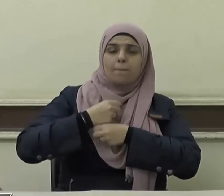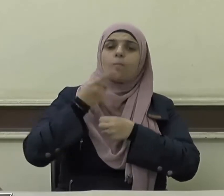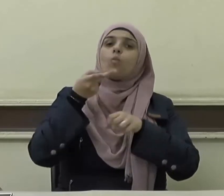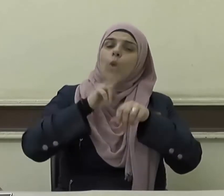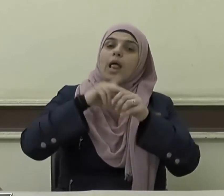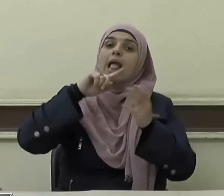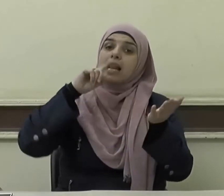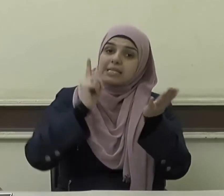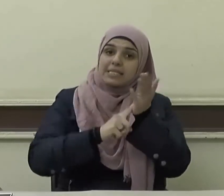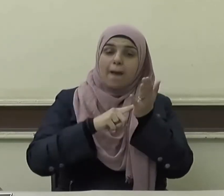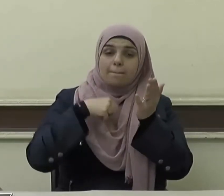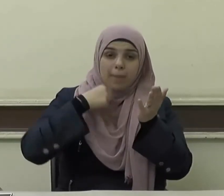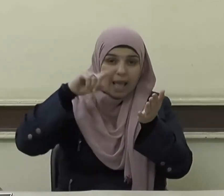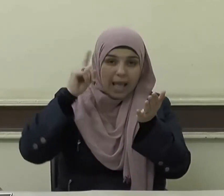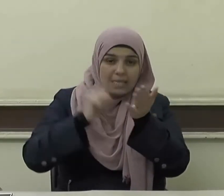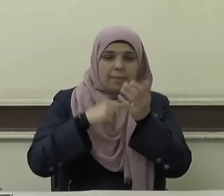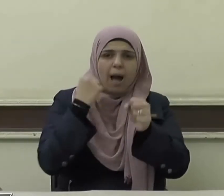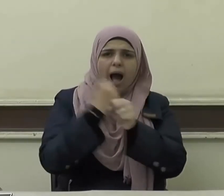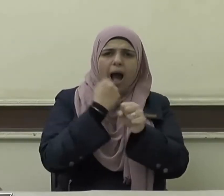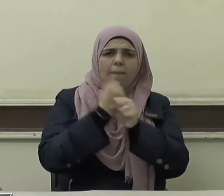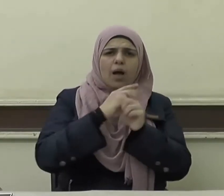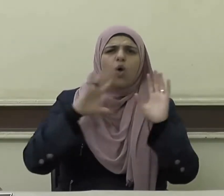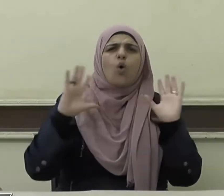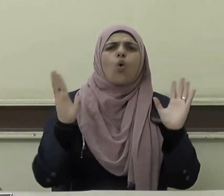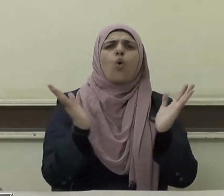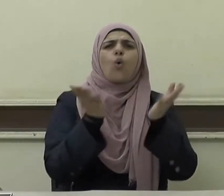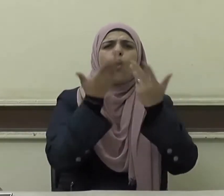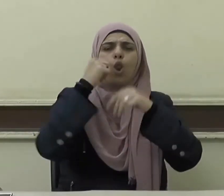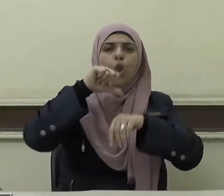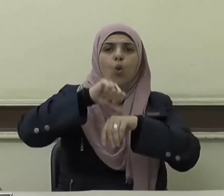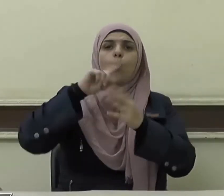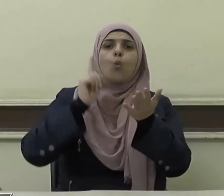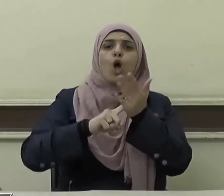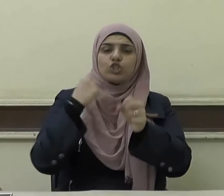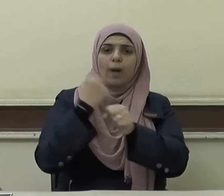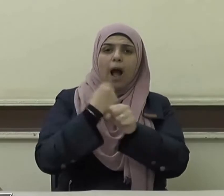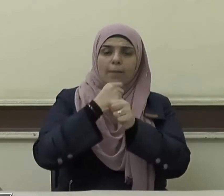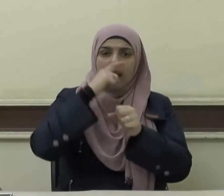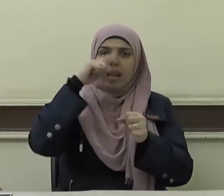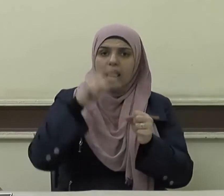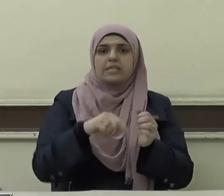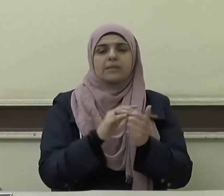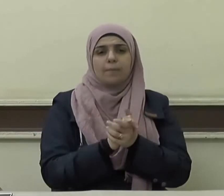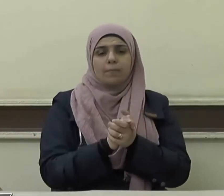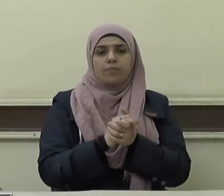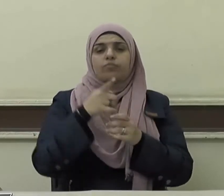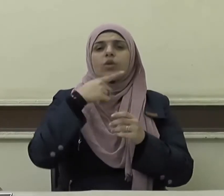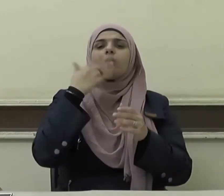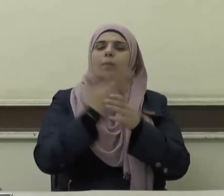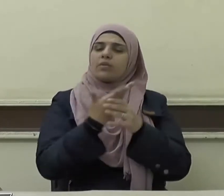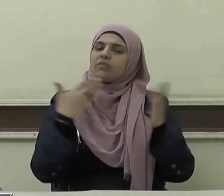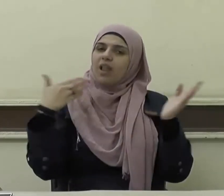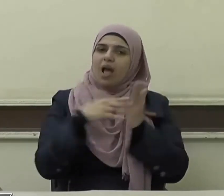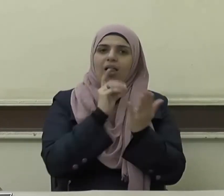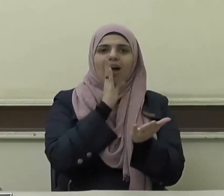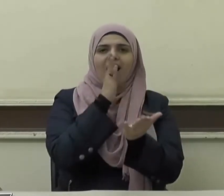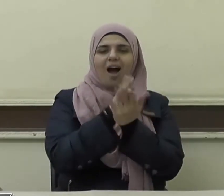ويلزم فيها بأداء ما عليه من واجبات فتتحقق